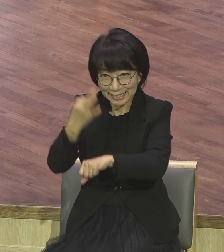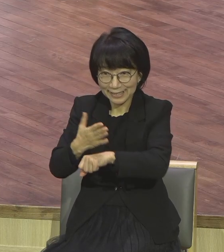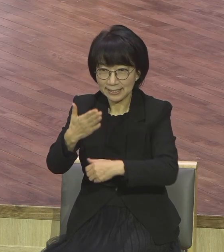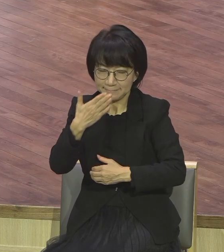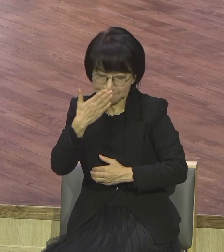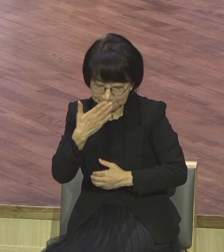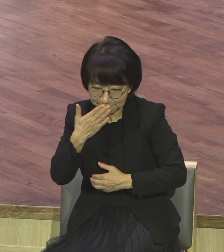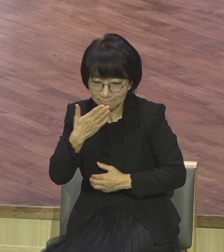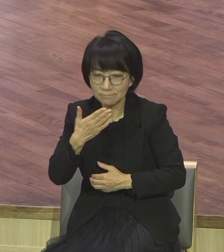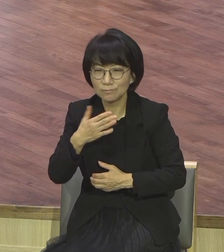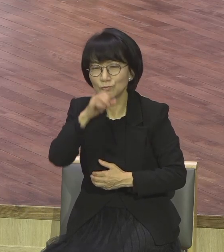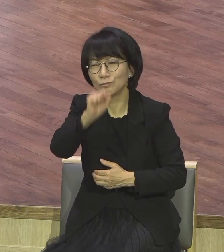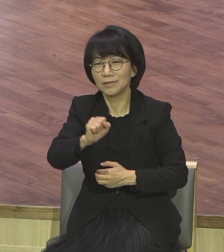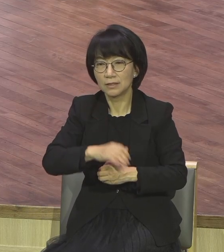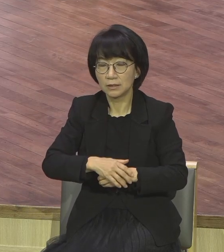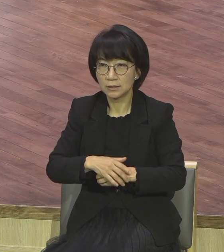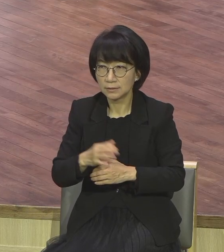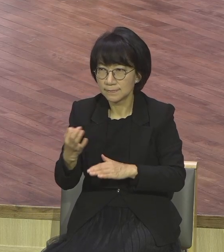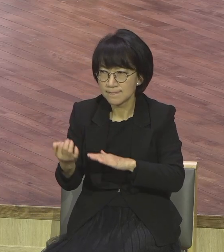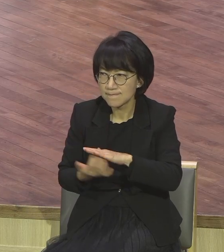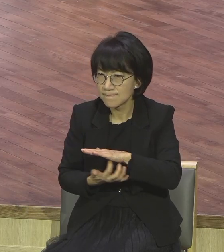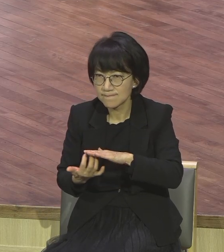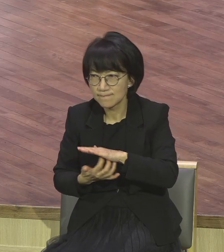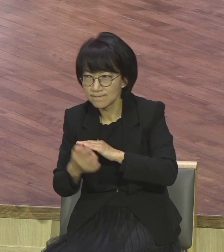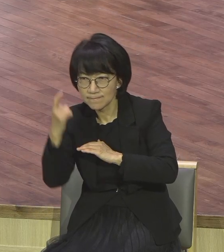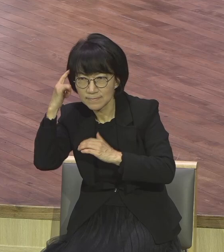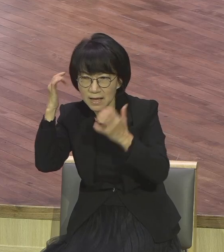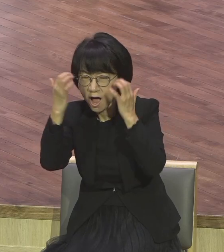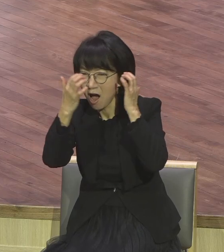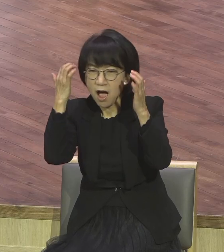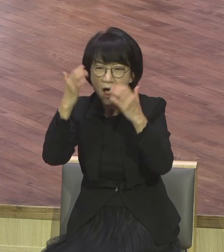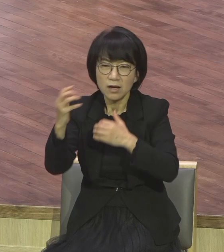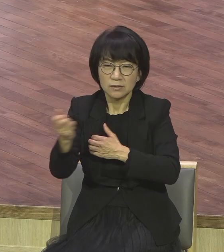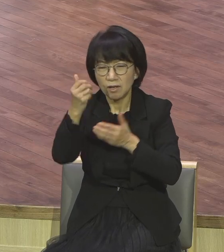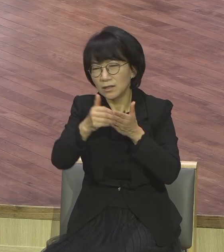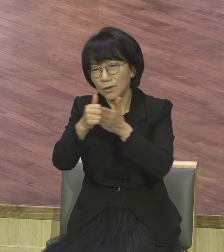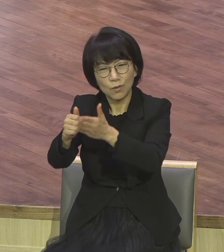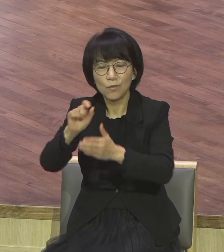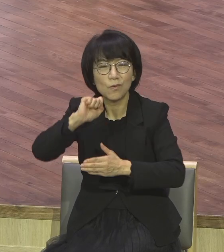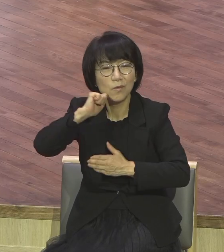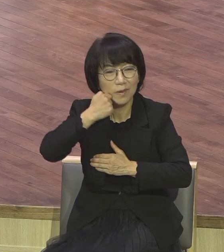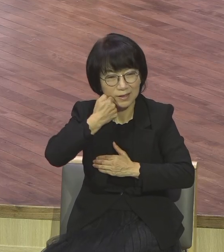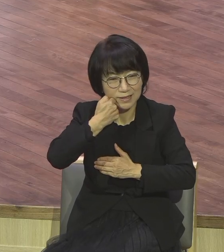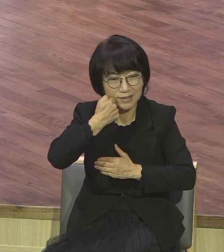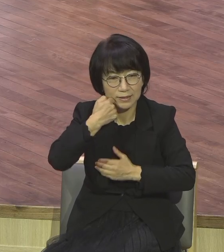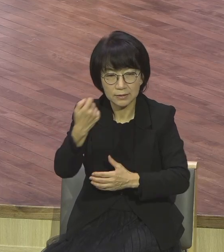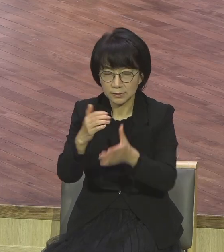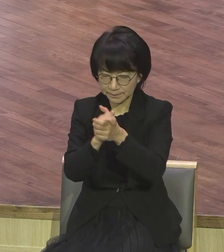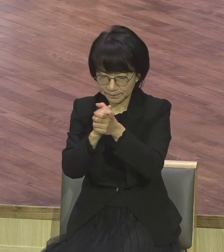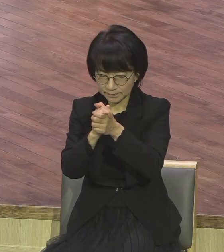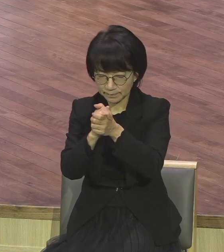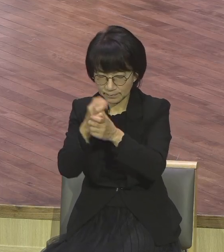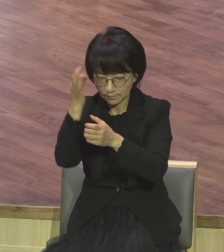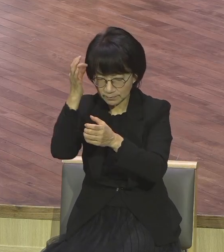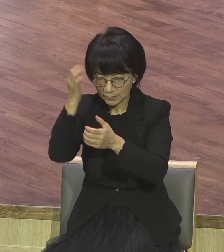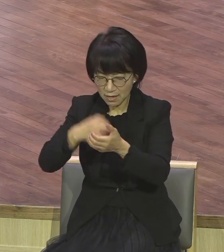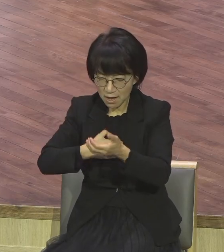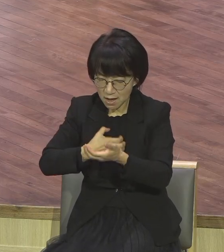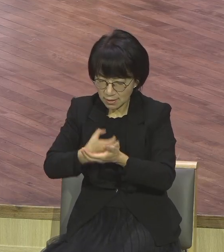받아요 맨날 뒤뿍 칩니다 그러니까 인도 기도하고 감동 오는 대로 감동 오는 대로 누구 눈치 볼